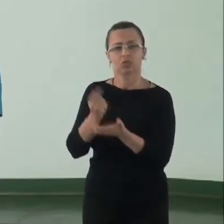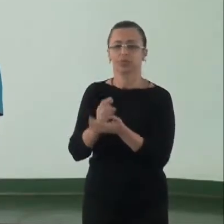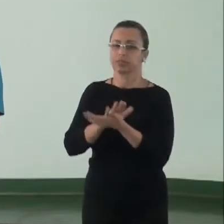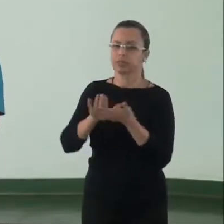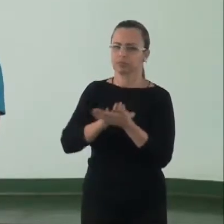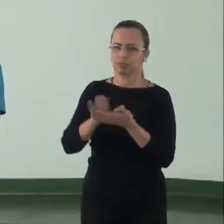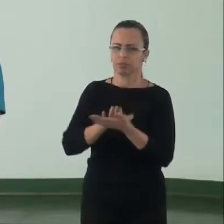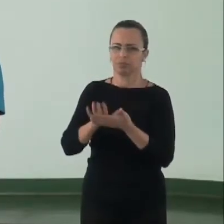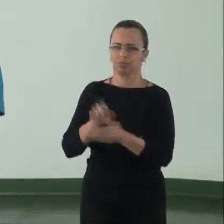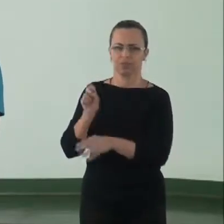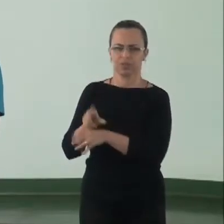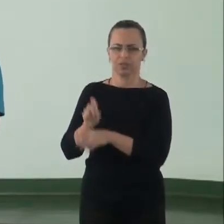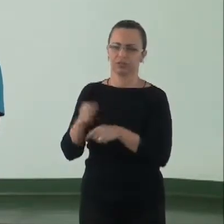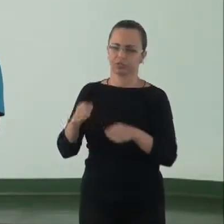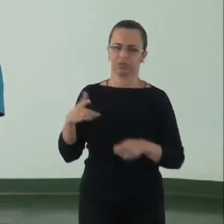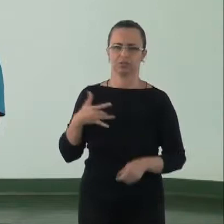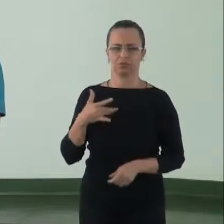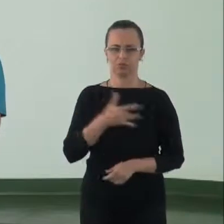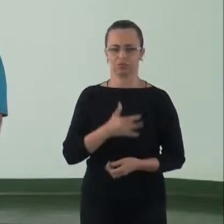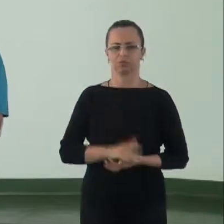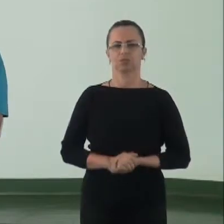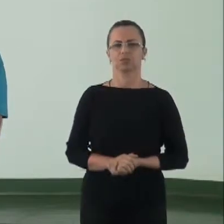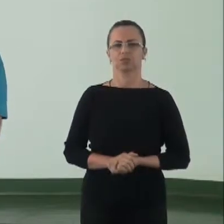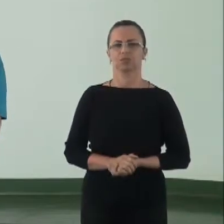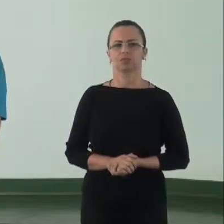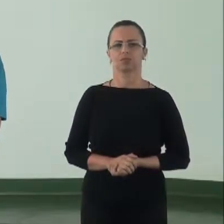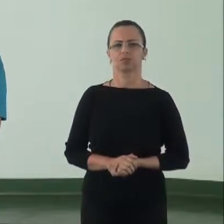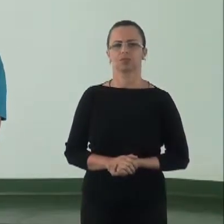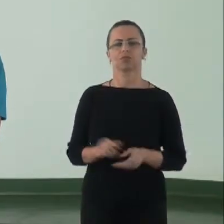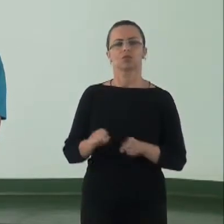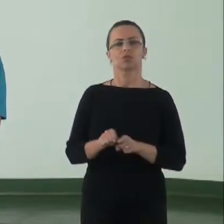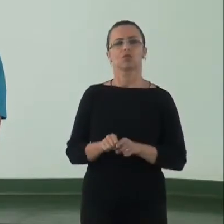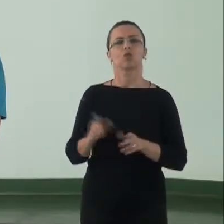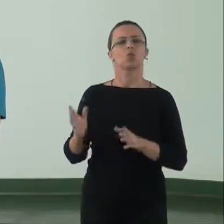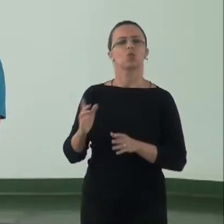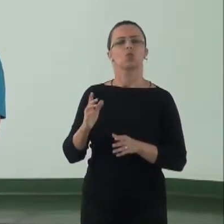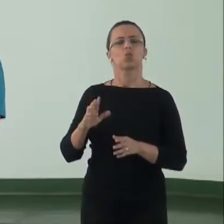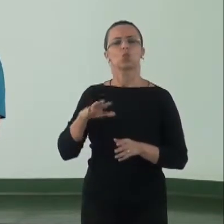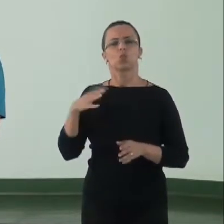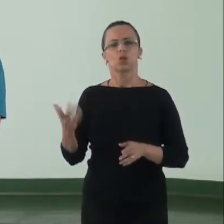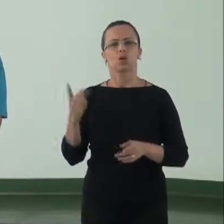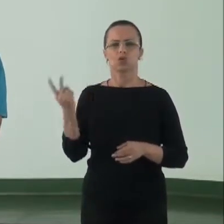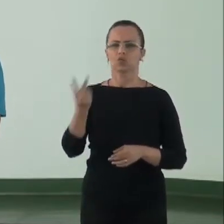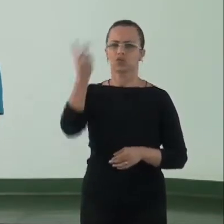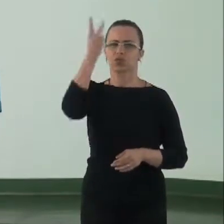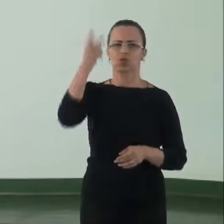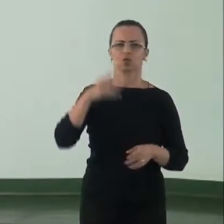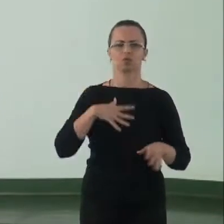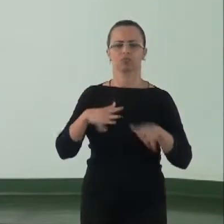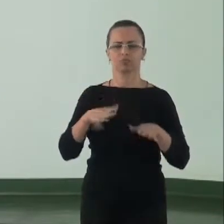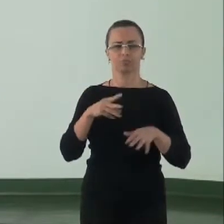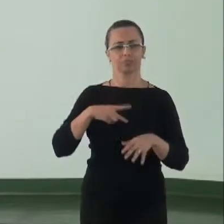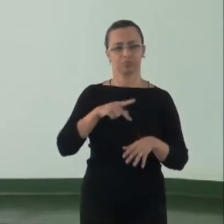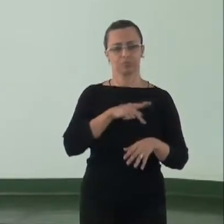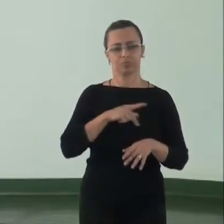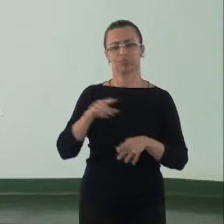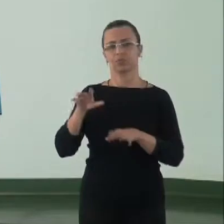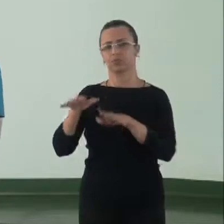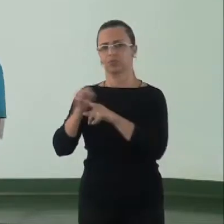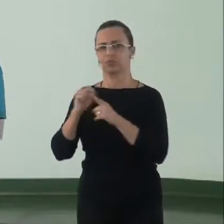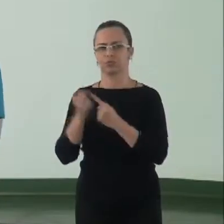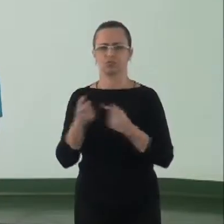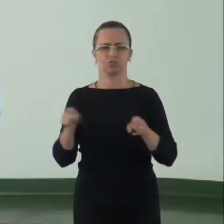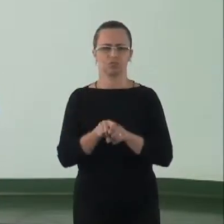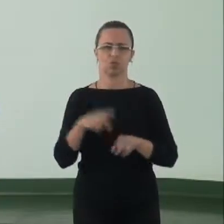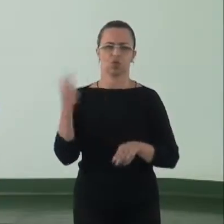agrotóxicos. Quais os valores que devem fundamentar a relação entre o Ministério Público e os movimentos sociais são muito semelhantes aos valores